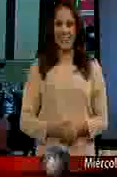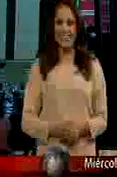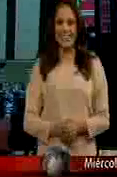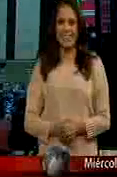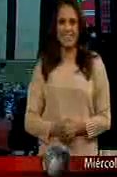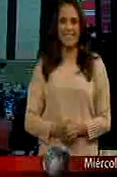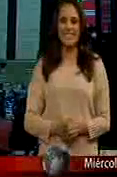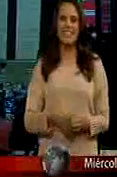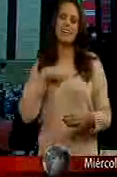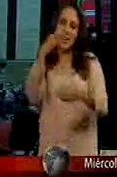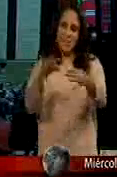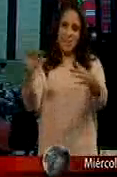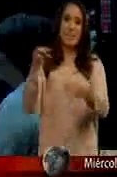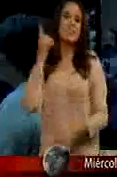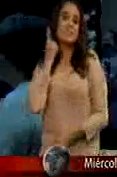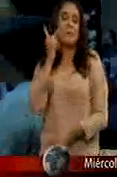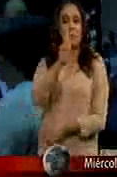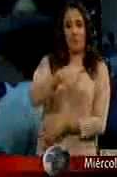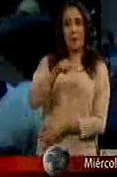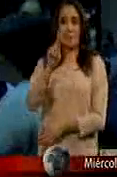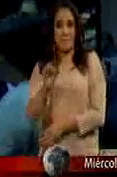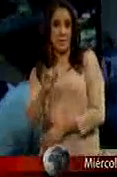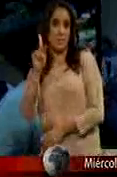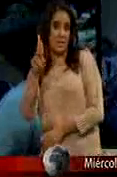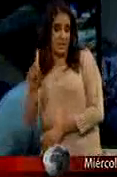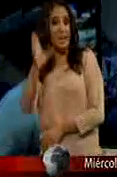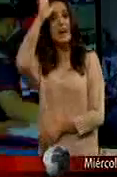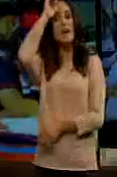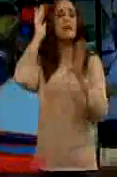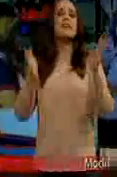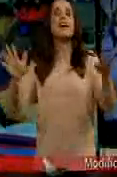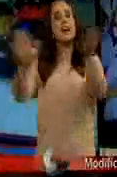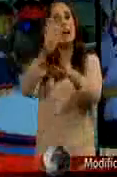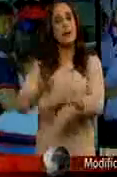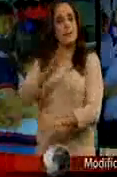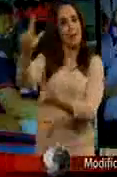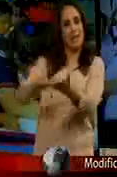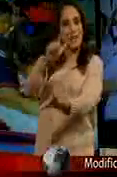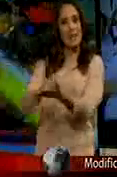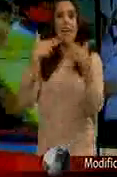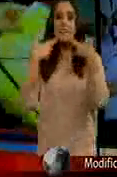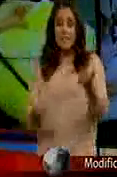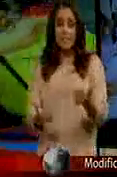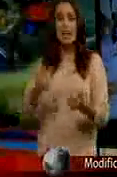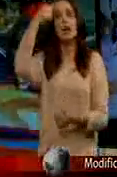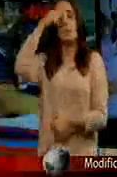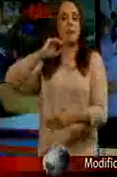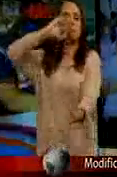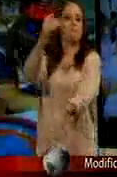Bueno, le cuento que diputados del PAN, PRI y TRB Acuerdan modificar la iniciativa de reforma hacendaria Para frenar